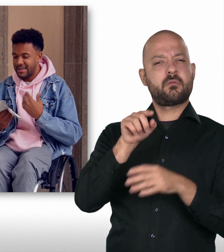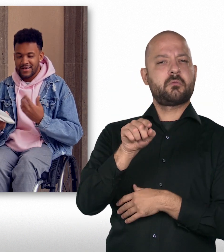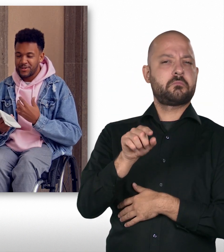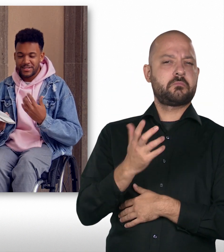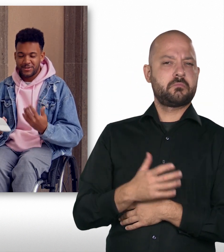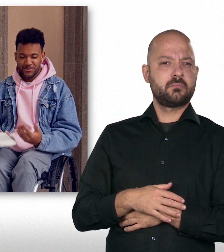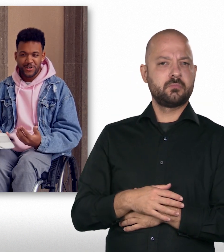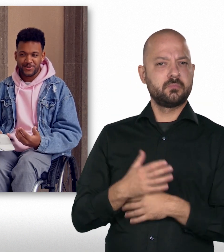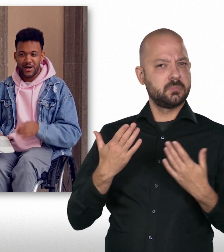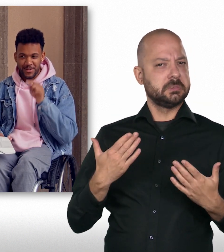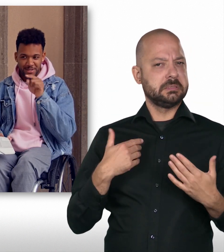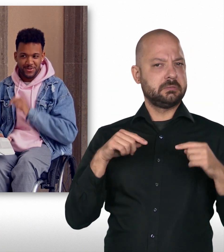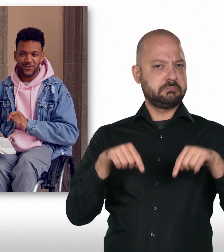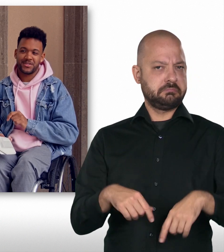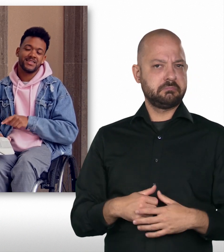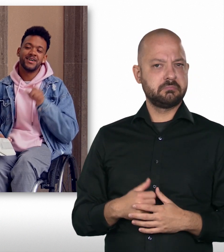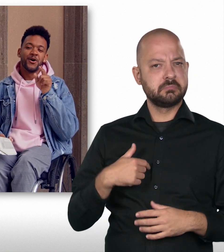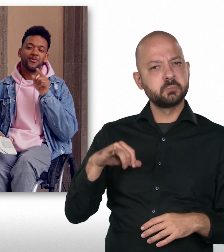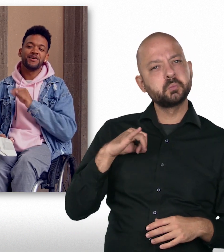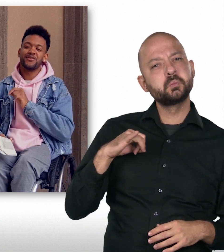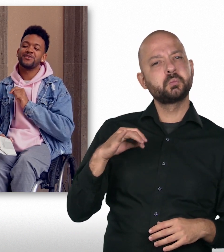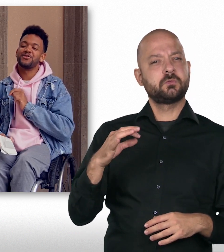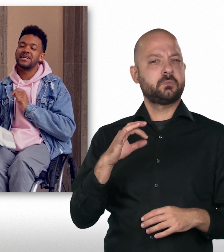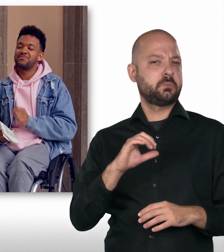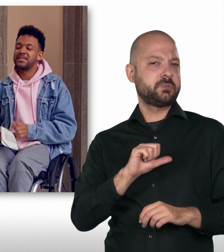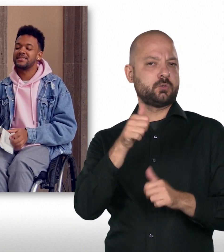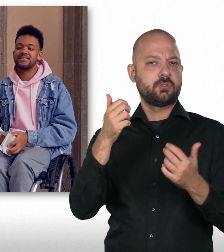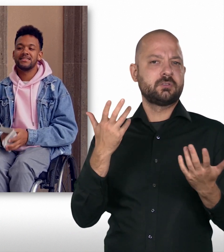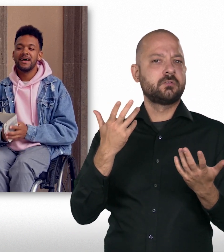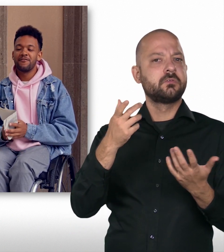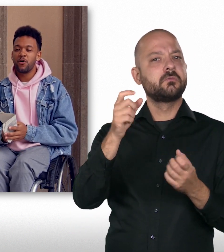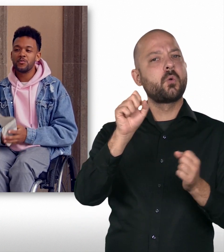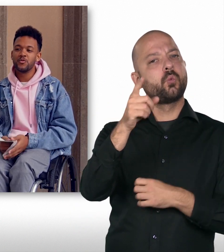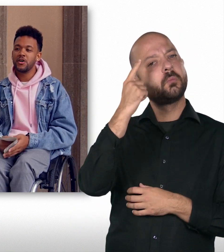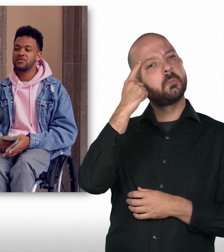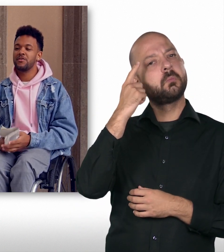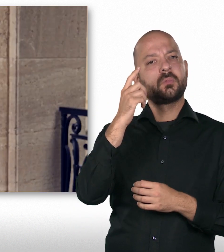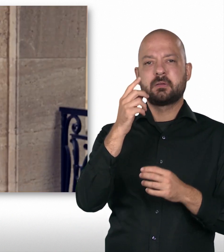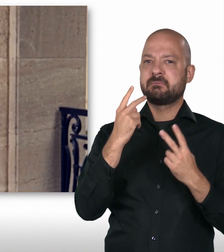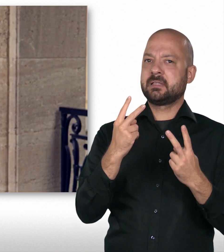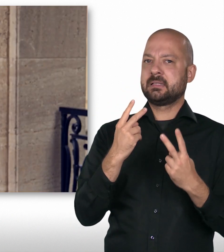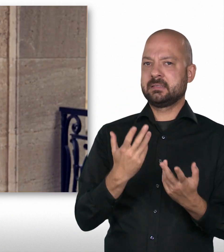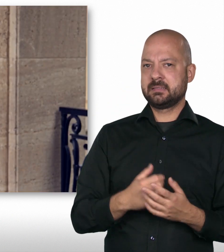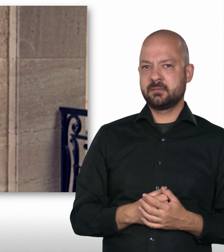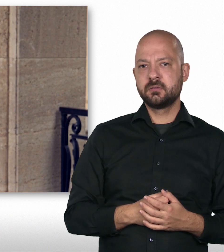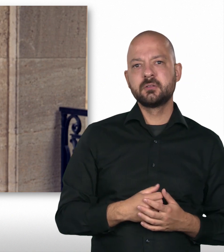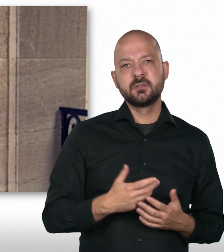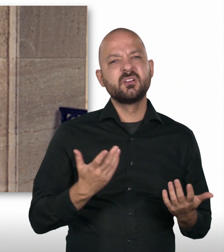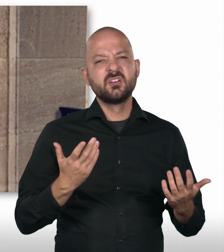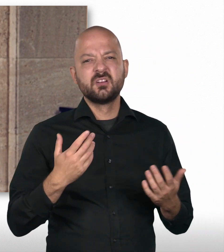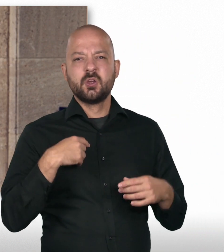keinen richtigen Zugang zu habe. Deshalb bin ich heute hier. Und mich würde natürlich ganz brennt interessieren, warum du glaubst, warum das so wichtig ist. Ich glaube, wir